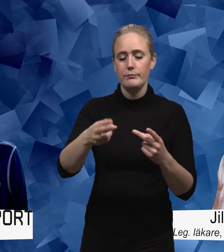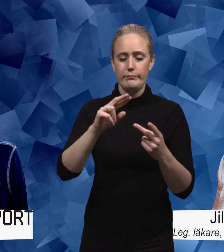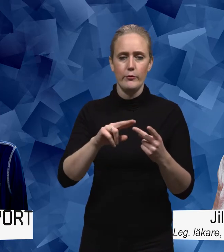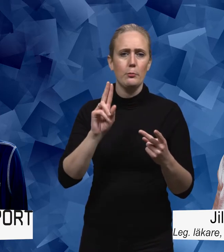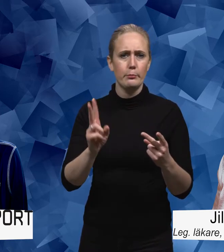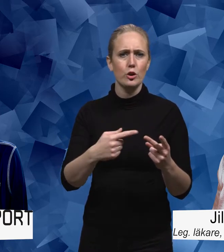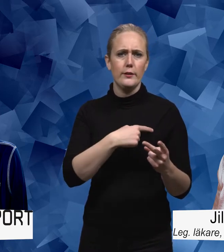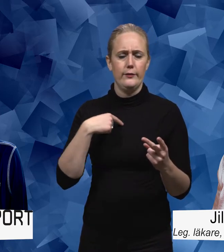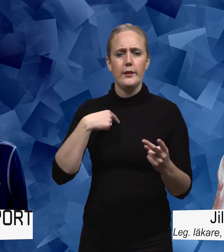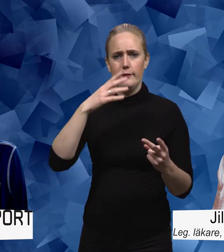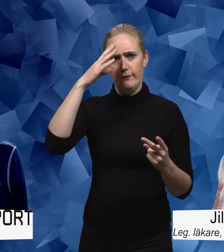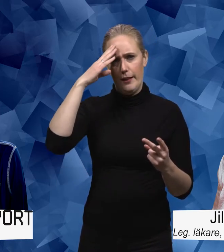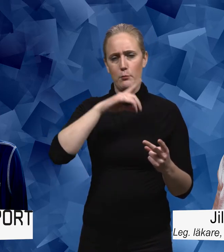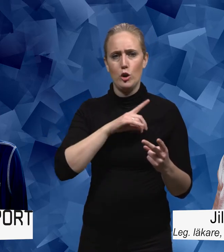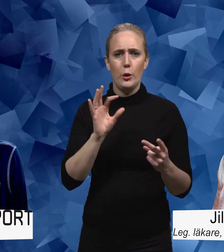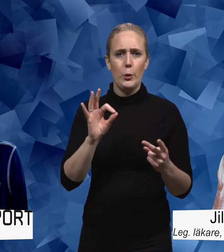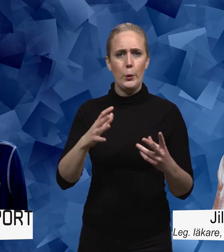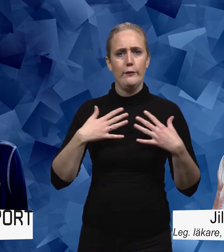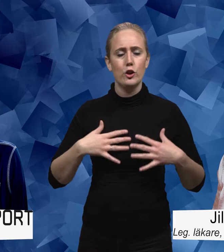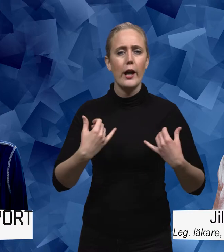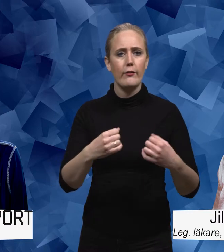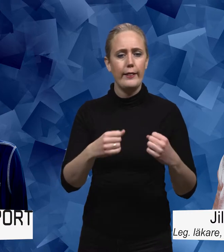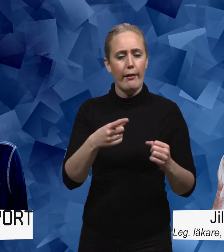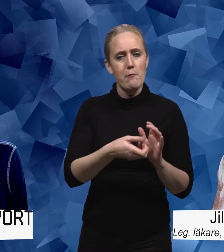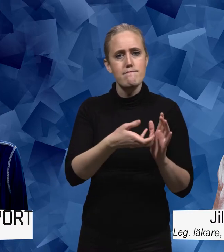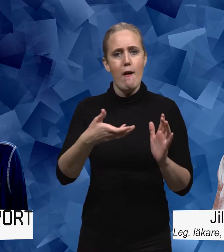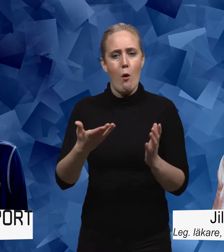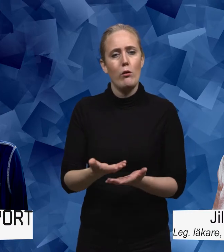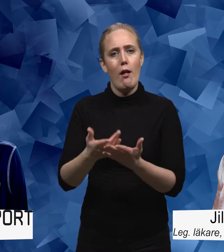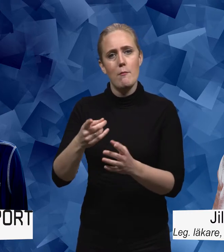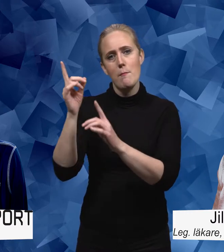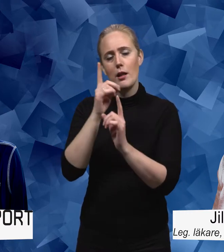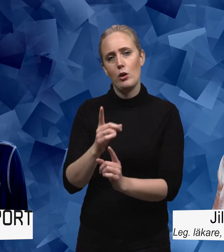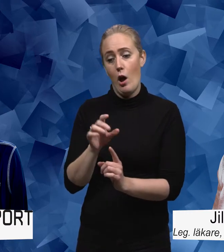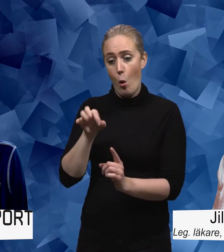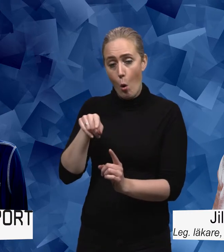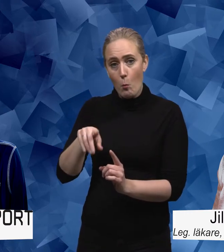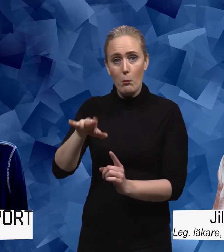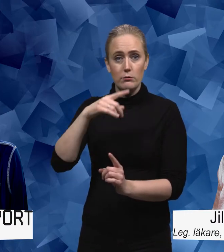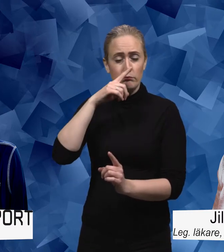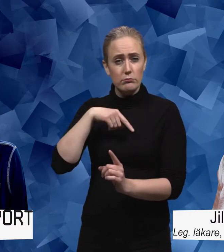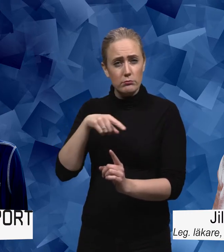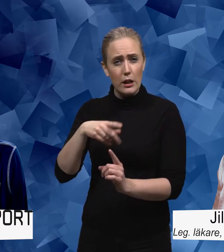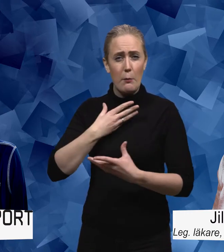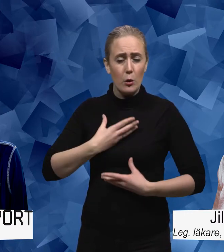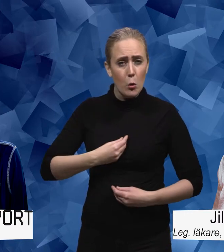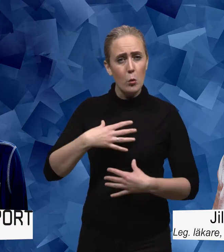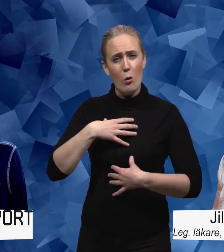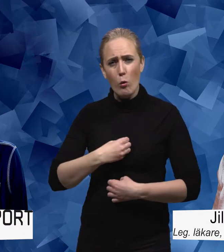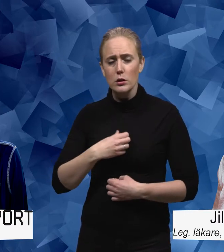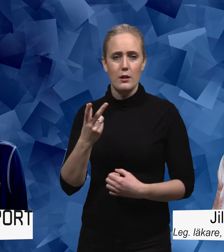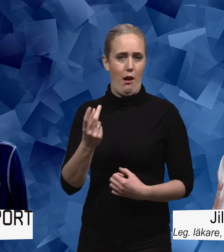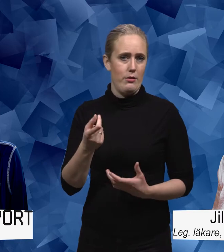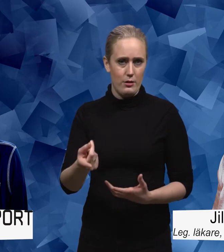så vet vi också väldigt mycket om hur fysisk aktivitet faktiskt hjälper den människa som har fått depression eller ångest eller någonting